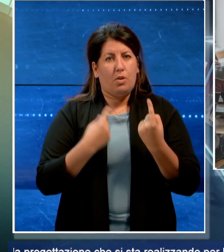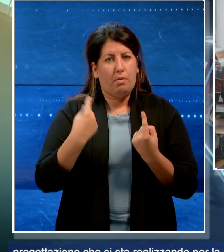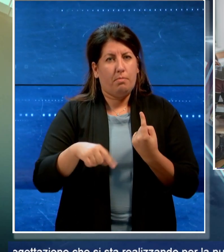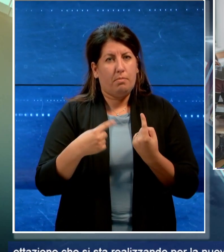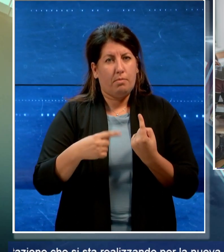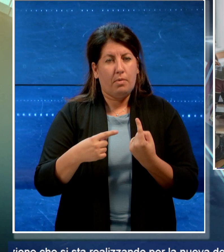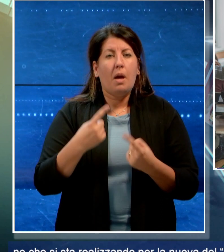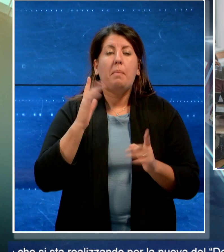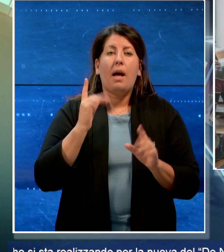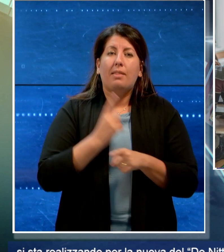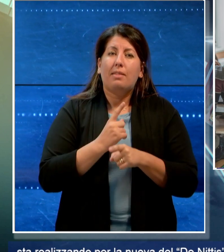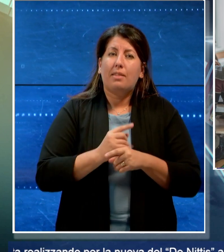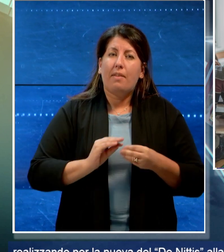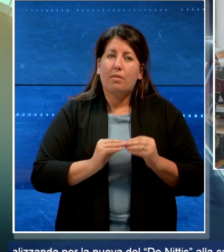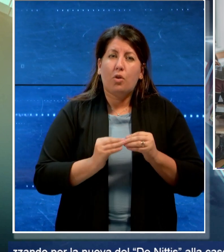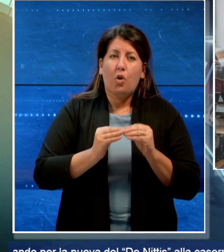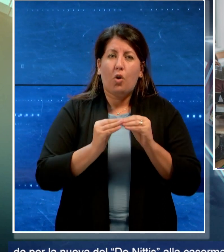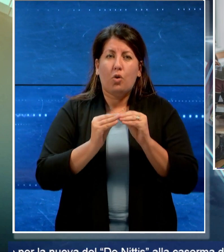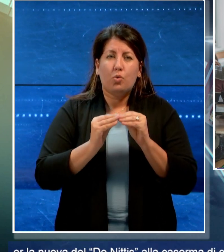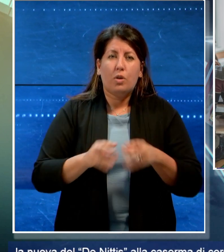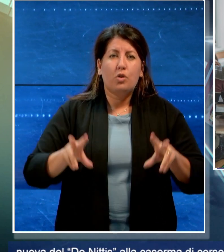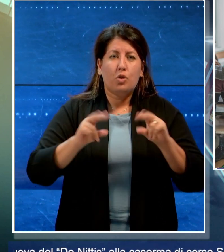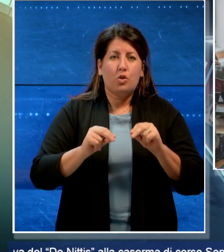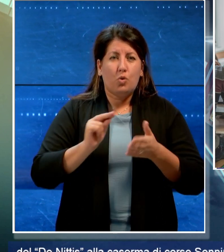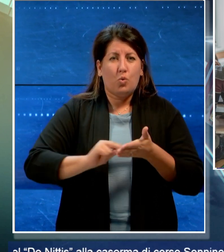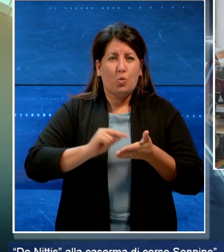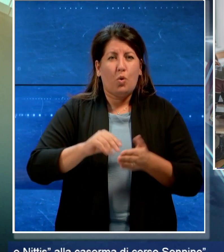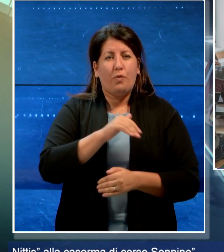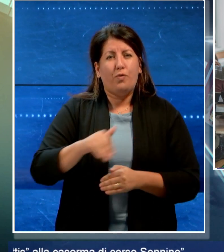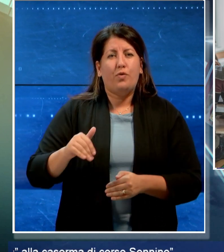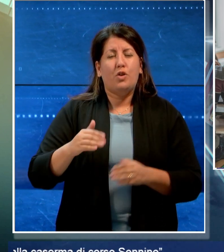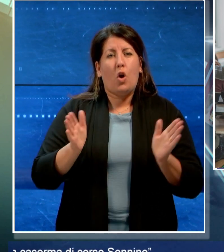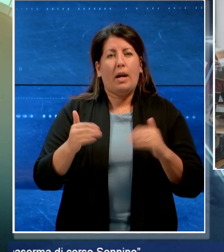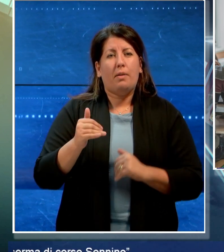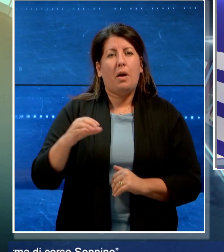per la nuova scuola Denittis alla caserma di Corso Sonnino.